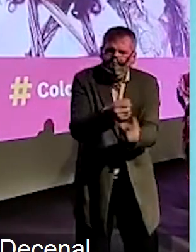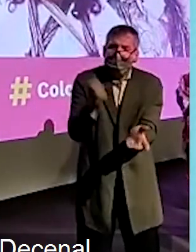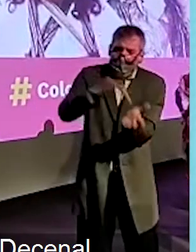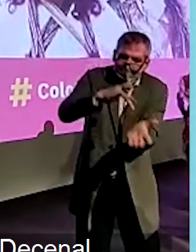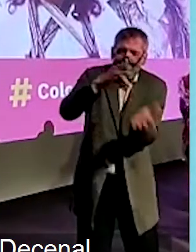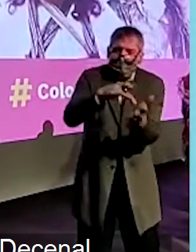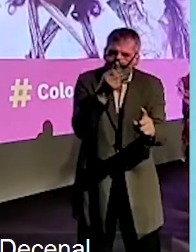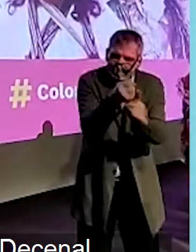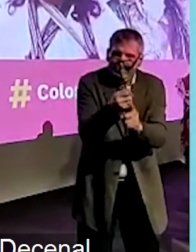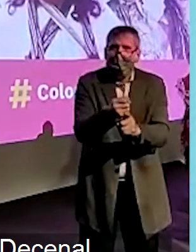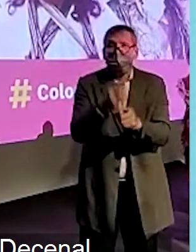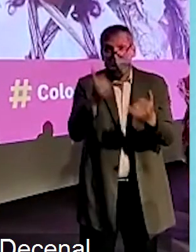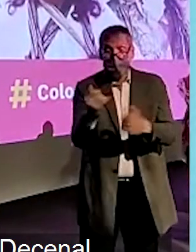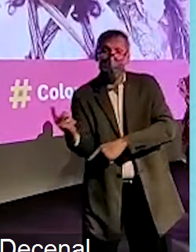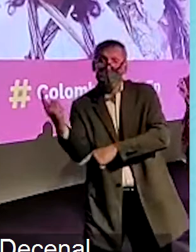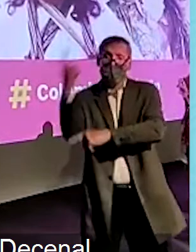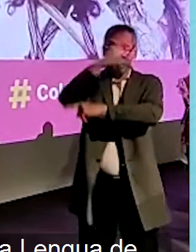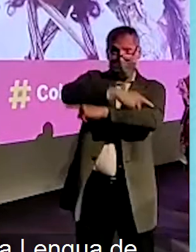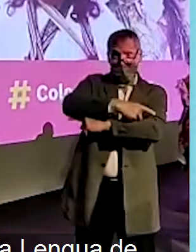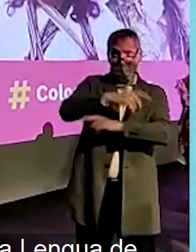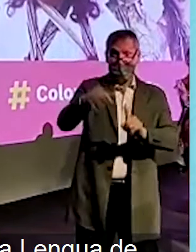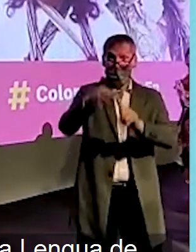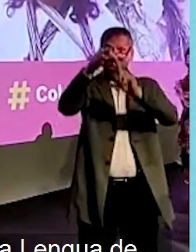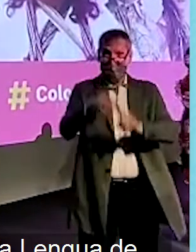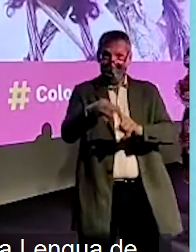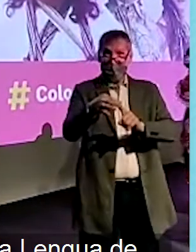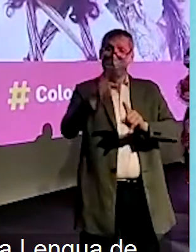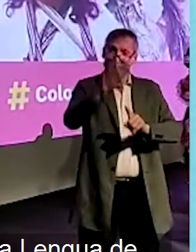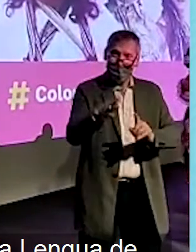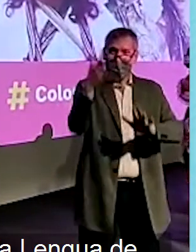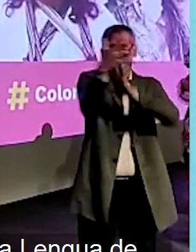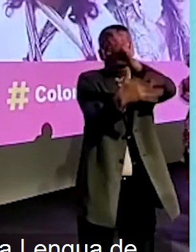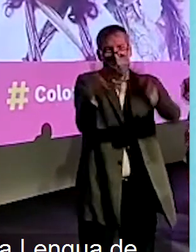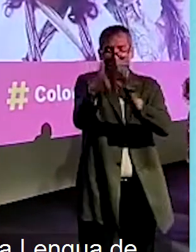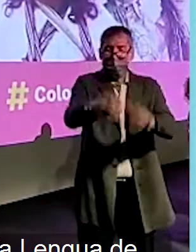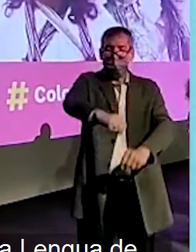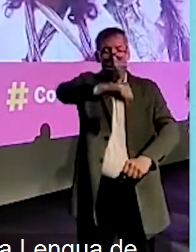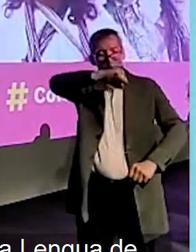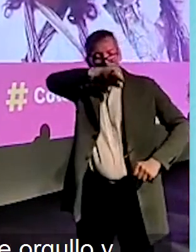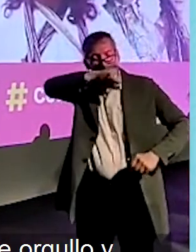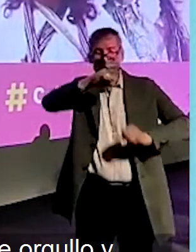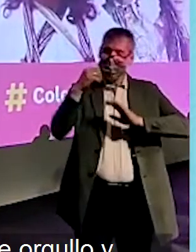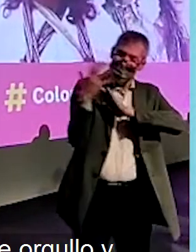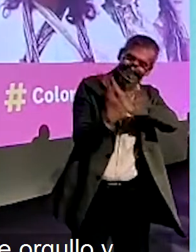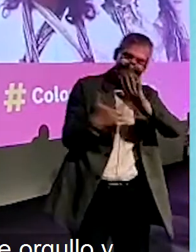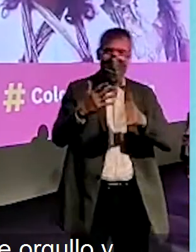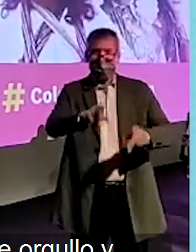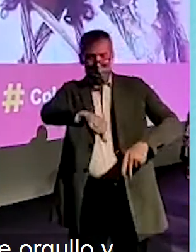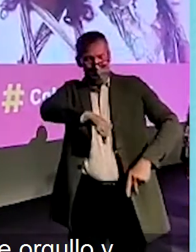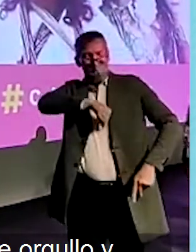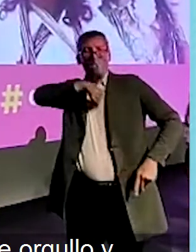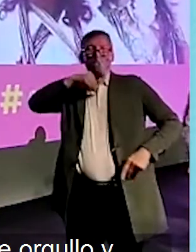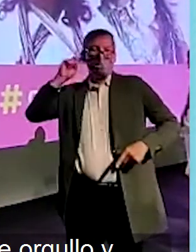de la lengua de señas en el plan decenal. Por eso es un día importante, especial para la lengua de señas